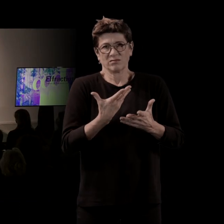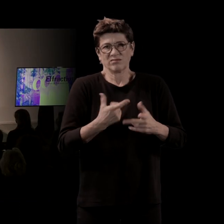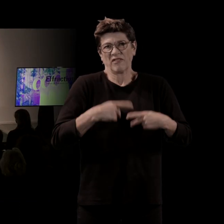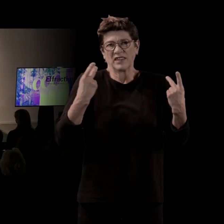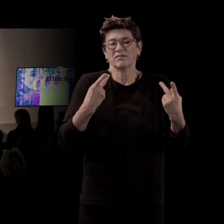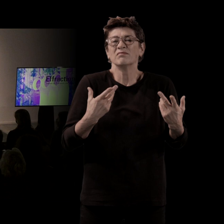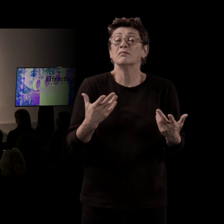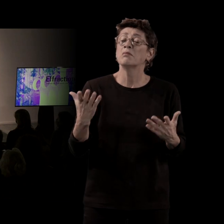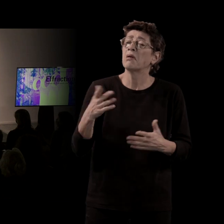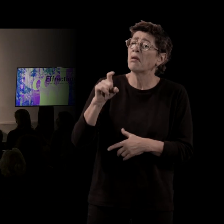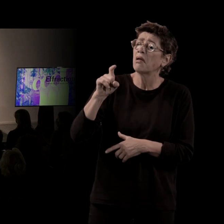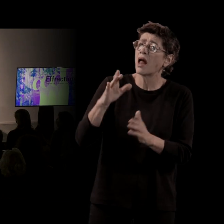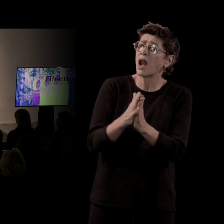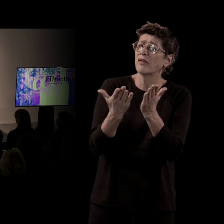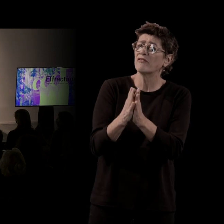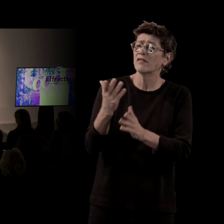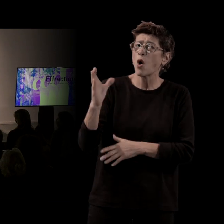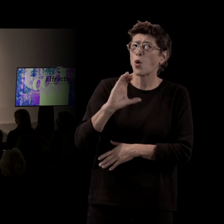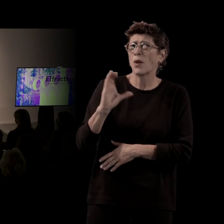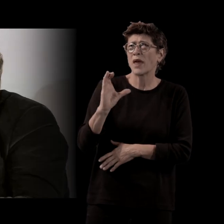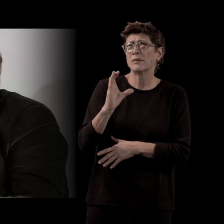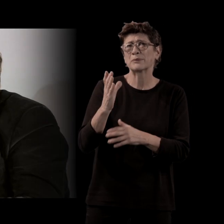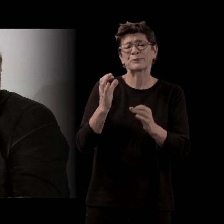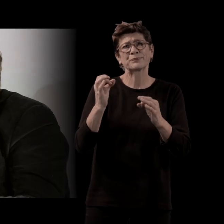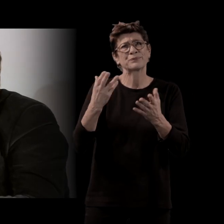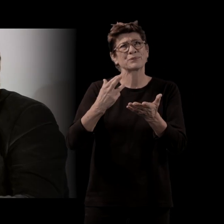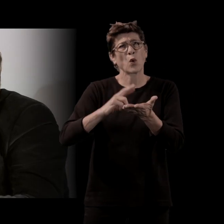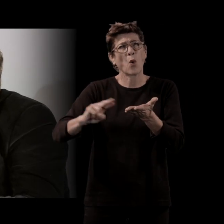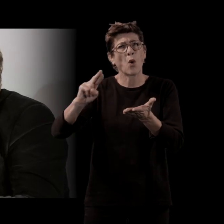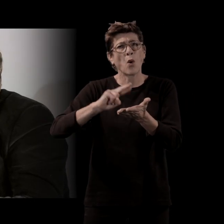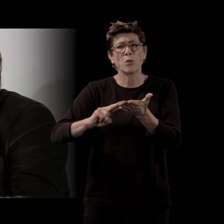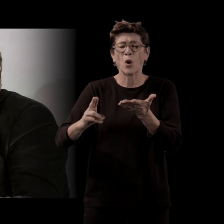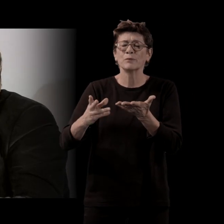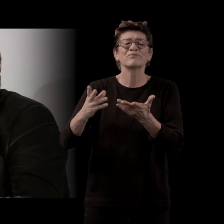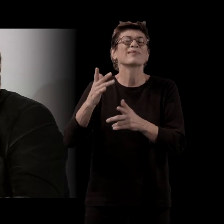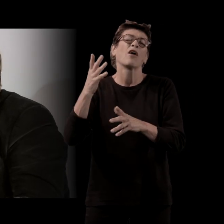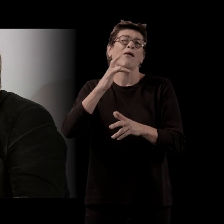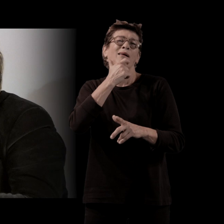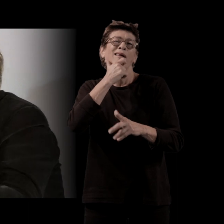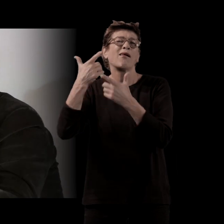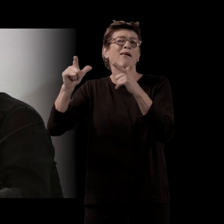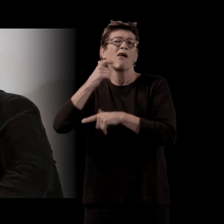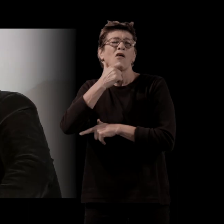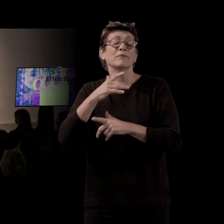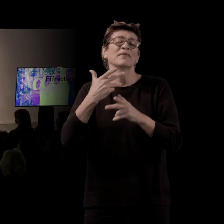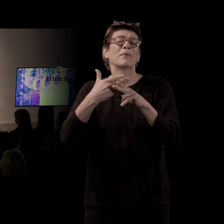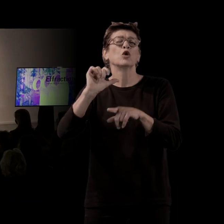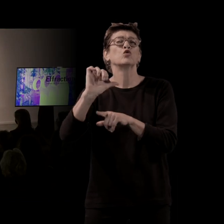Connemara, ce n pas vraiment un roman sur ce que les anglo-saxons aiment beaucoup, c'est-à-dire La seconde chance ? Oui,